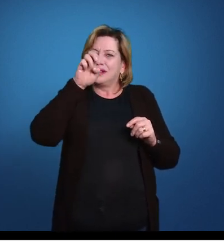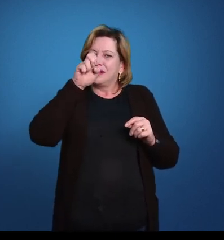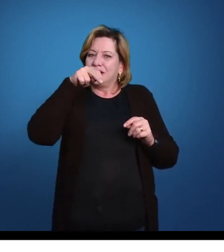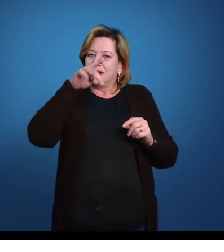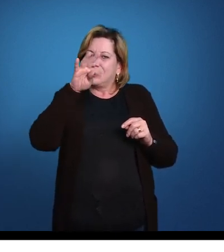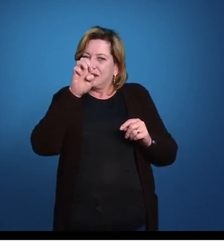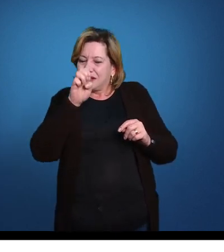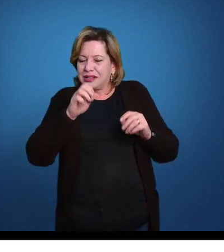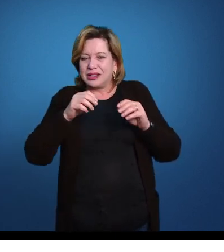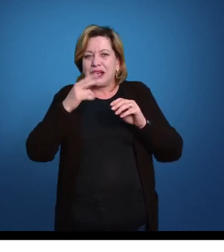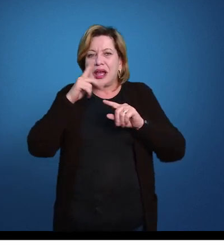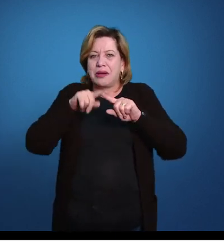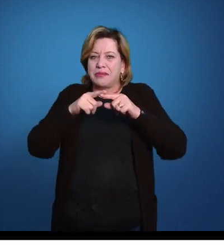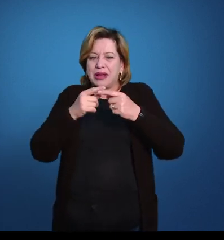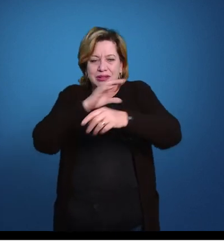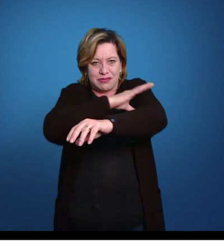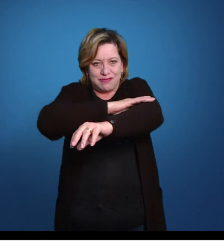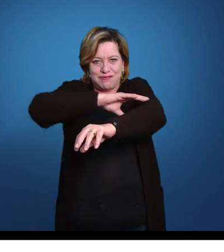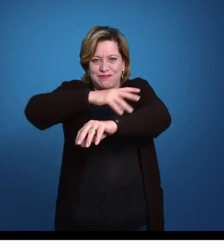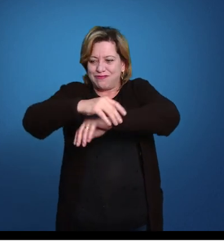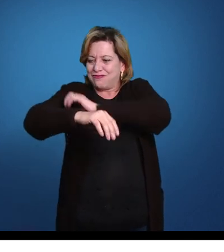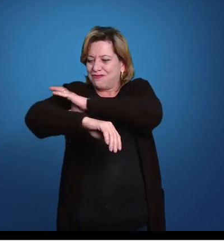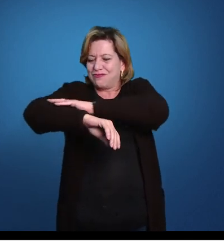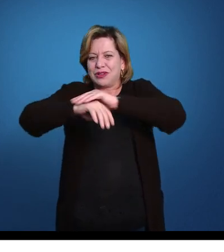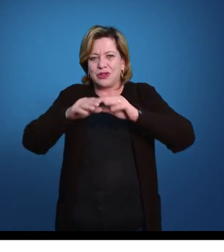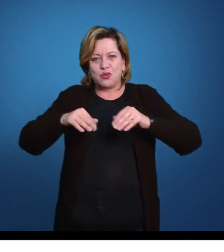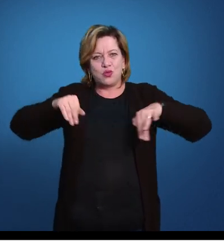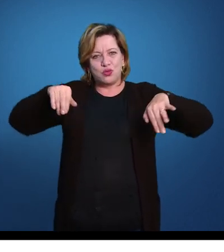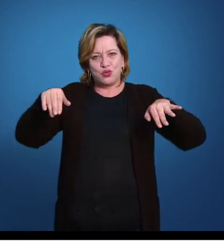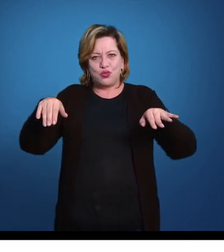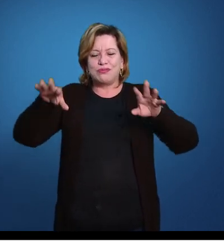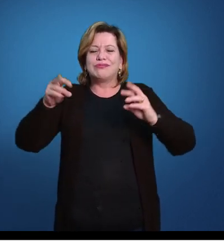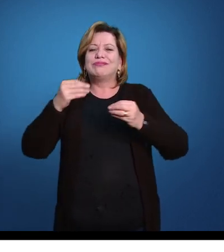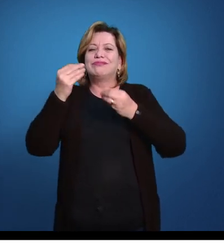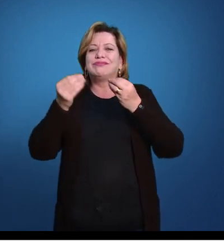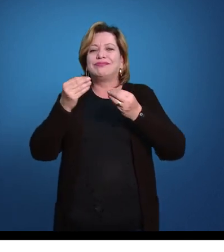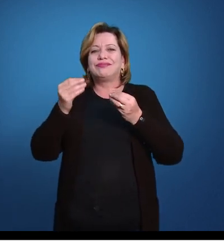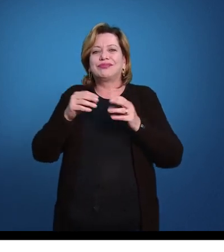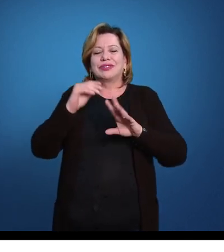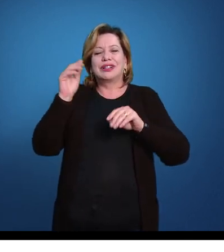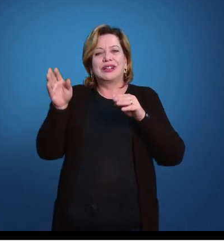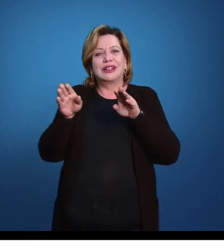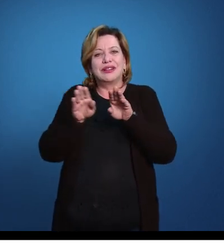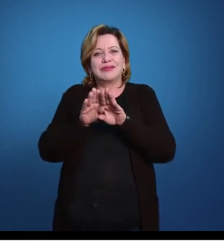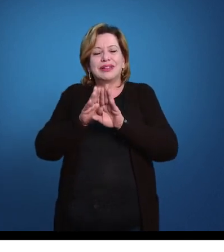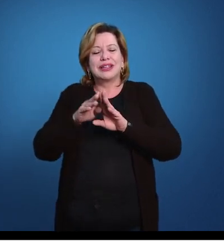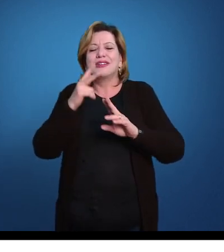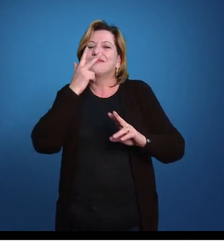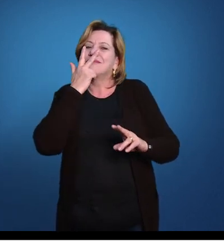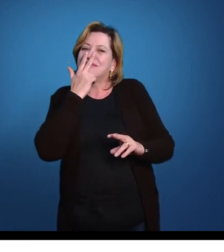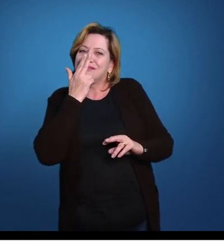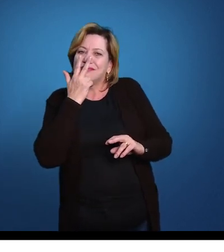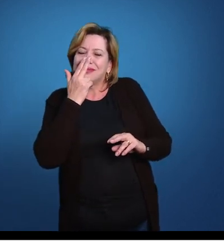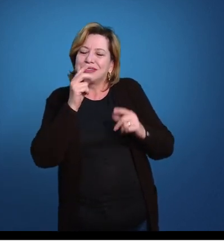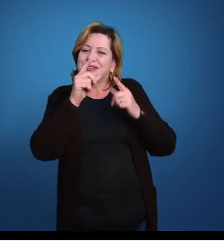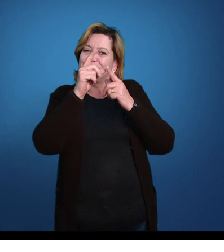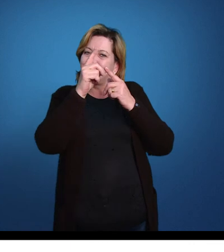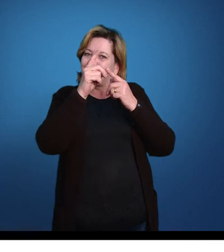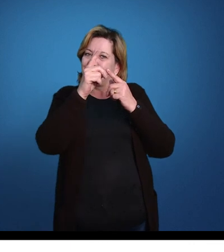bastante móveis, né, perderam o trato digestivo completo e de um animal provavelmente parecido com a estrela, parecido com as estrelas do